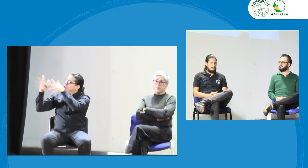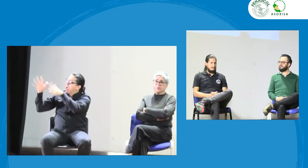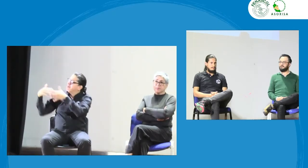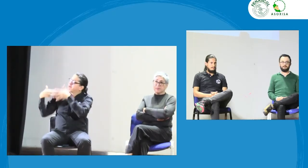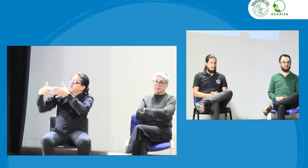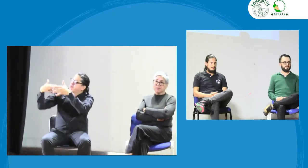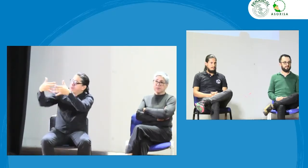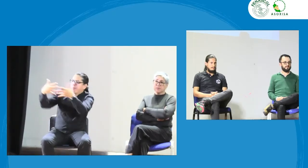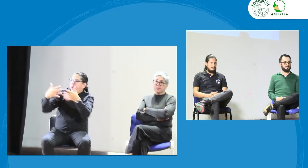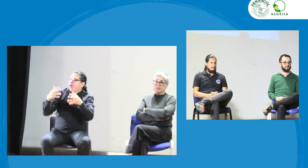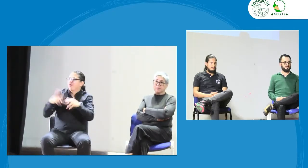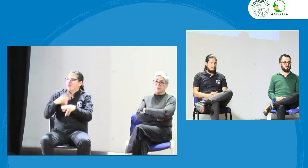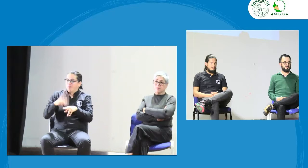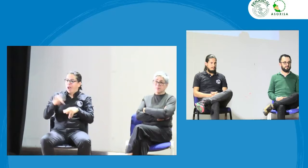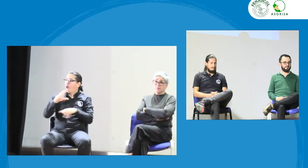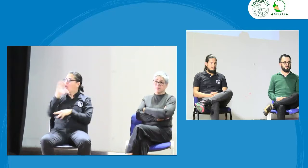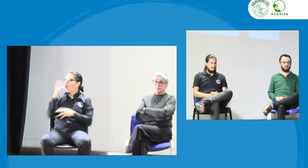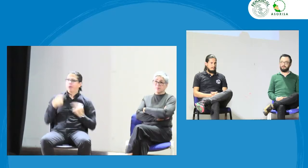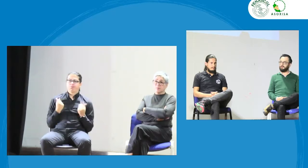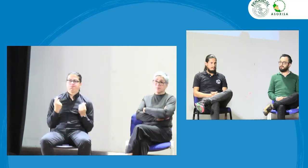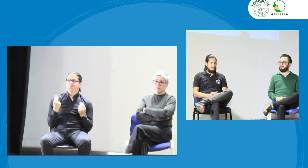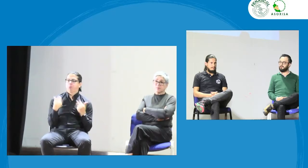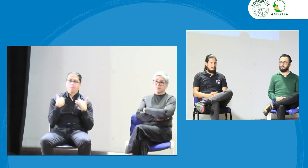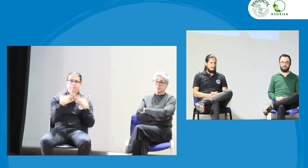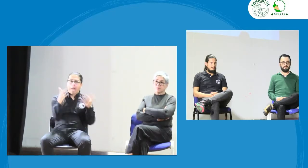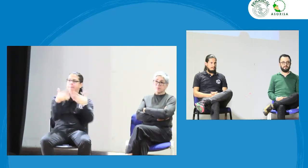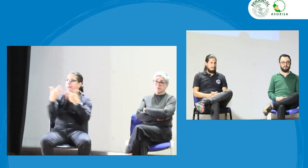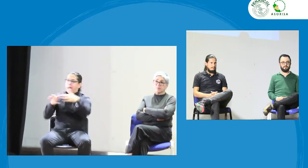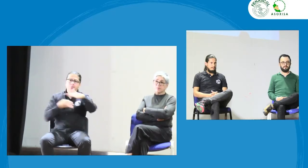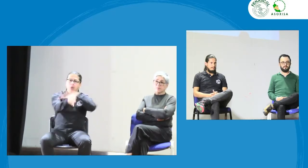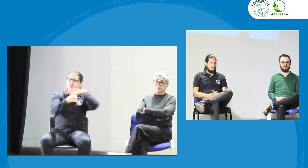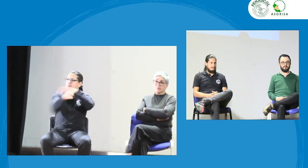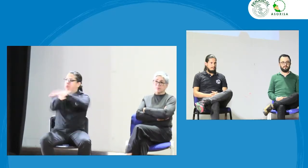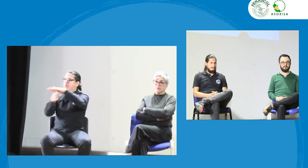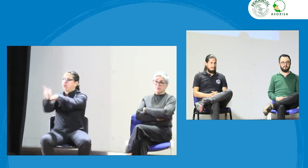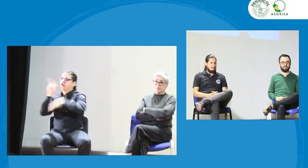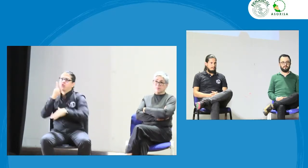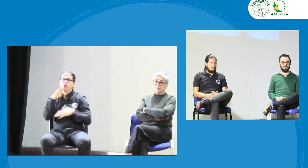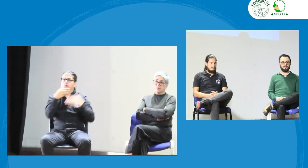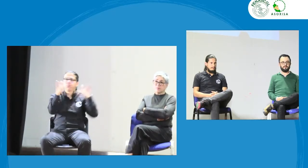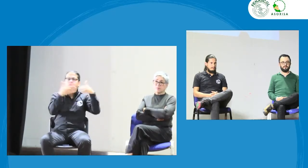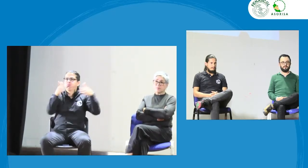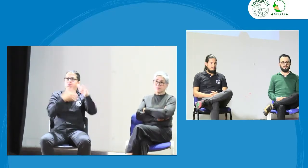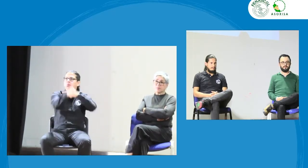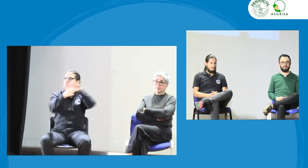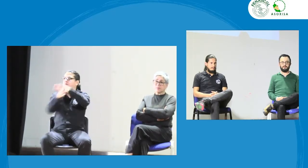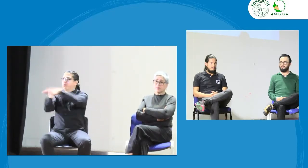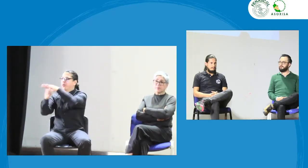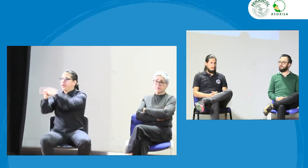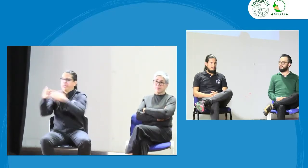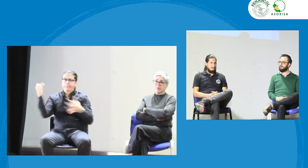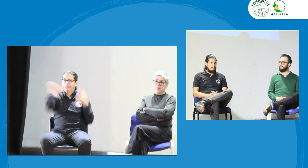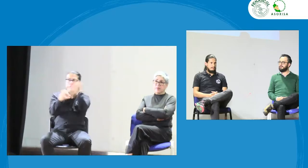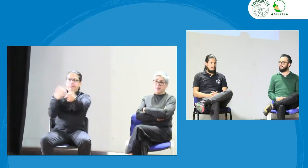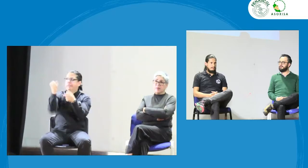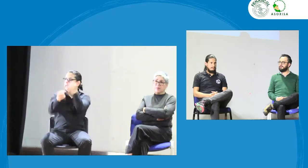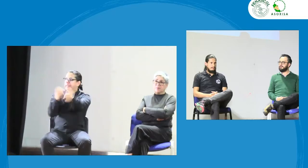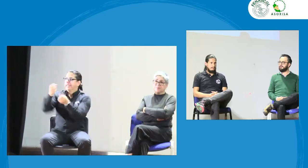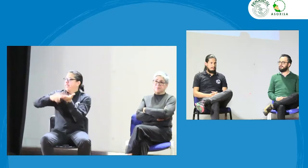quieras estar tan acorde? Ya, obviamente, algunos países han ido implementándolo y las personas sordas están teniendo esos accesos